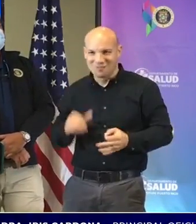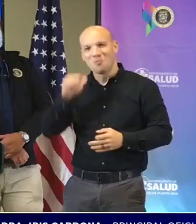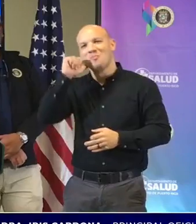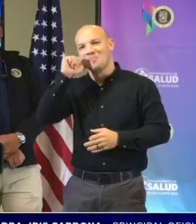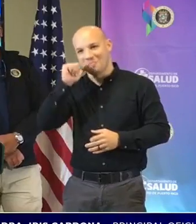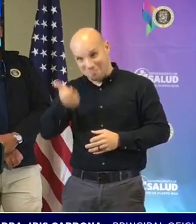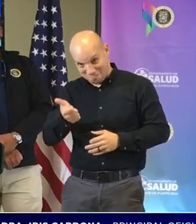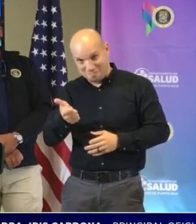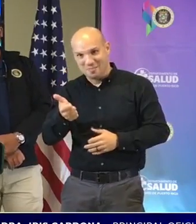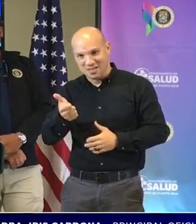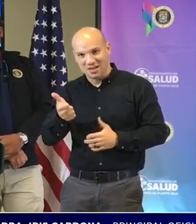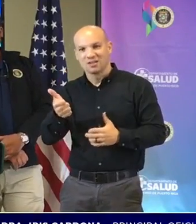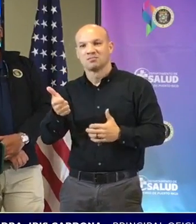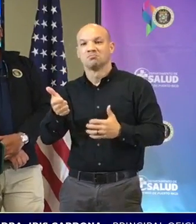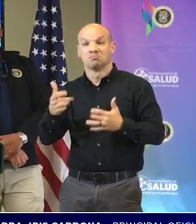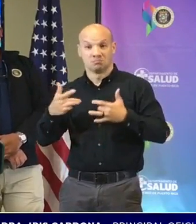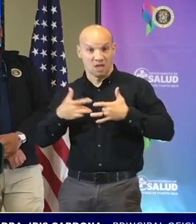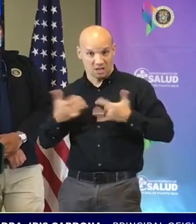en este ejercicio de gran escala